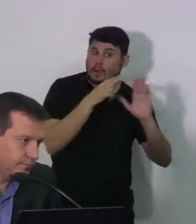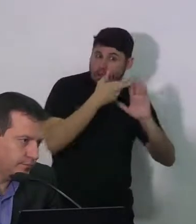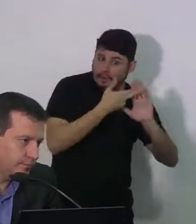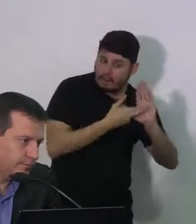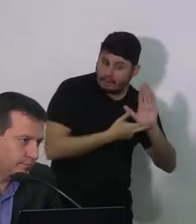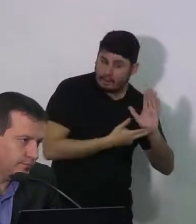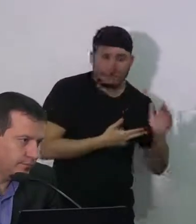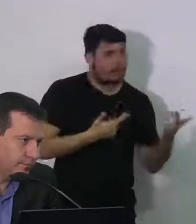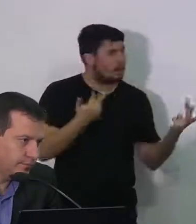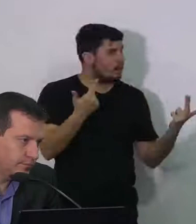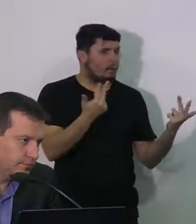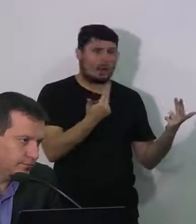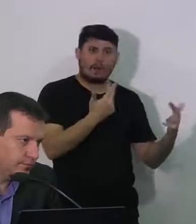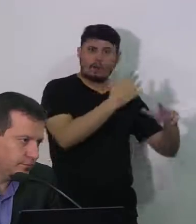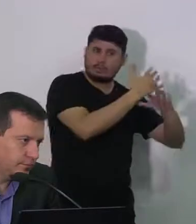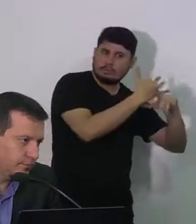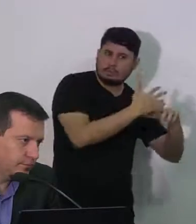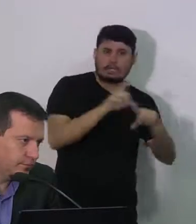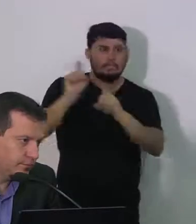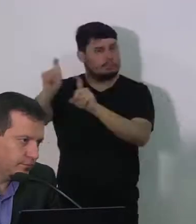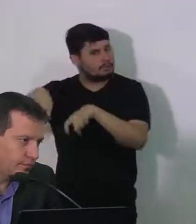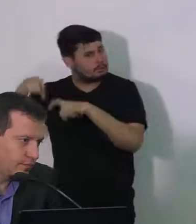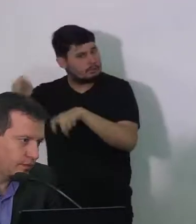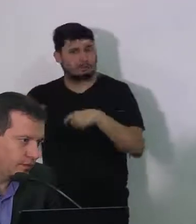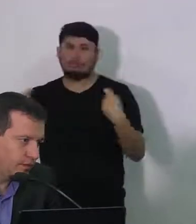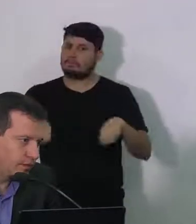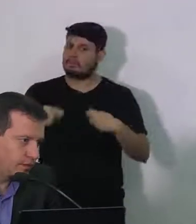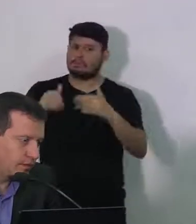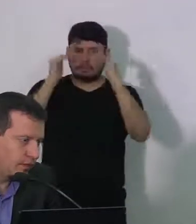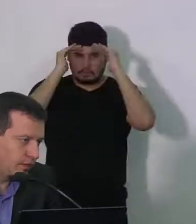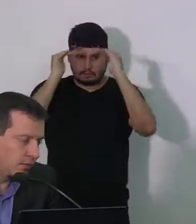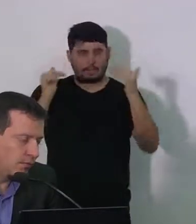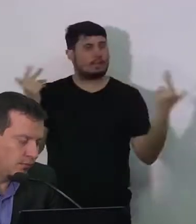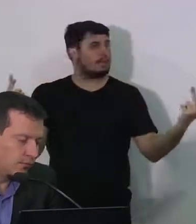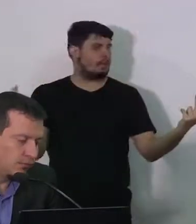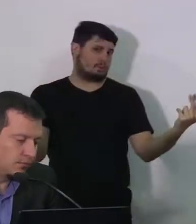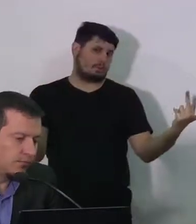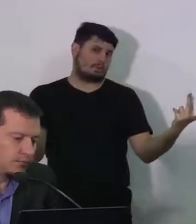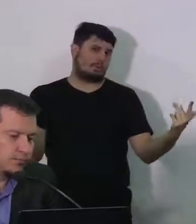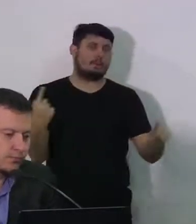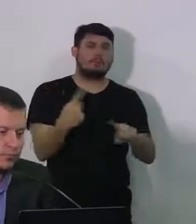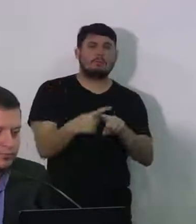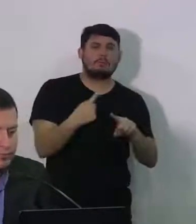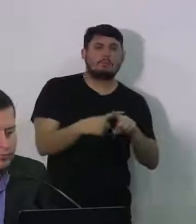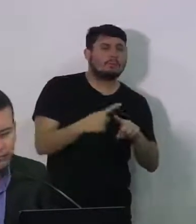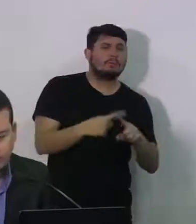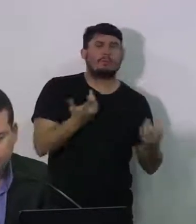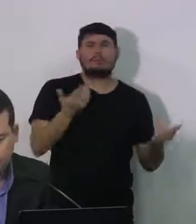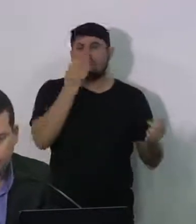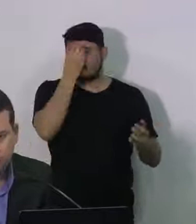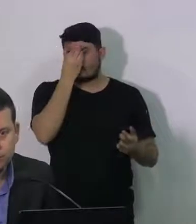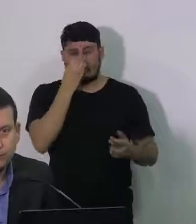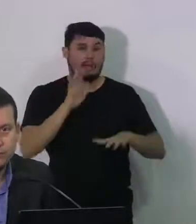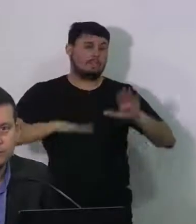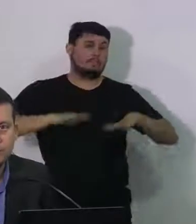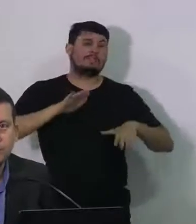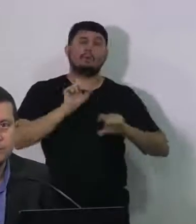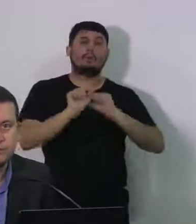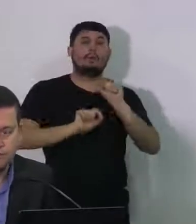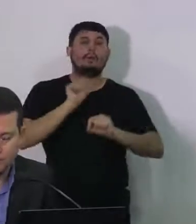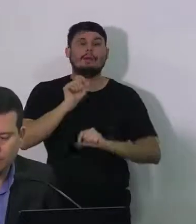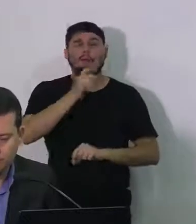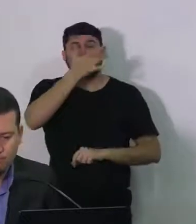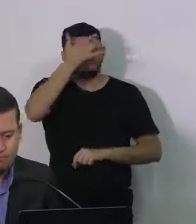tomada na área rural e muitas vezes as pessoas que estão na área urbana nos finais de semana vão para a área rural se juntam com a população de outra